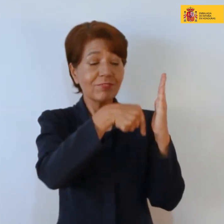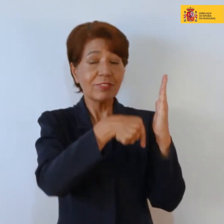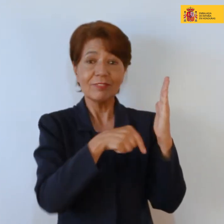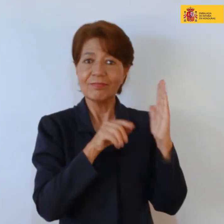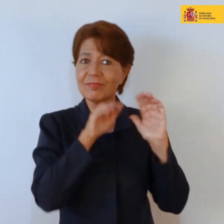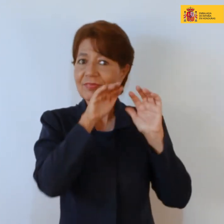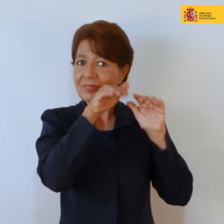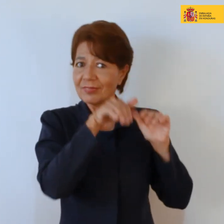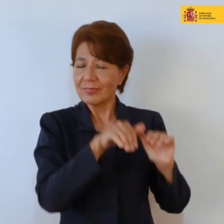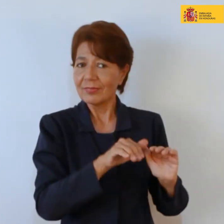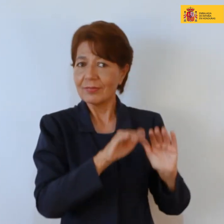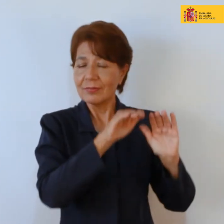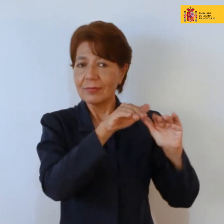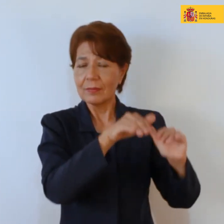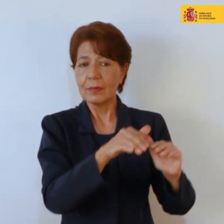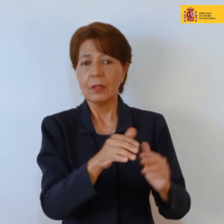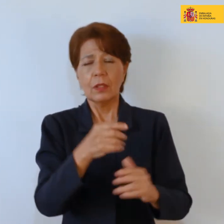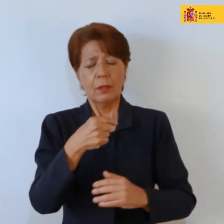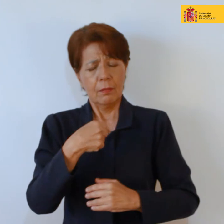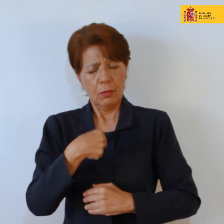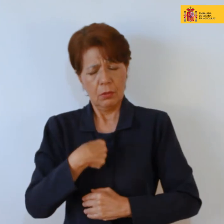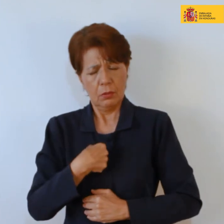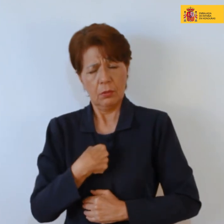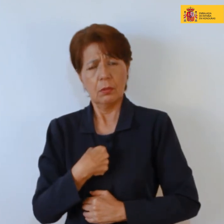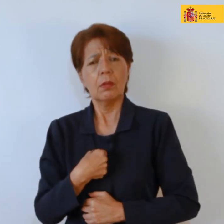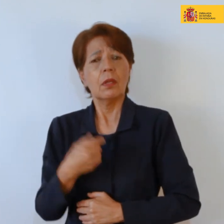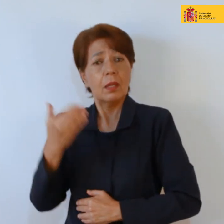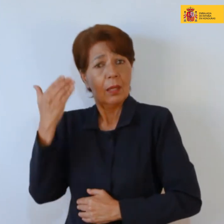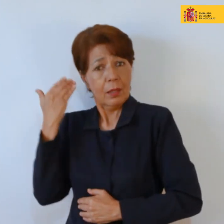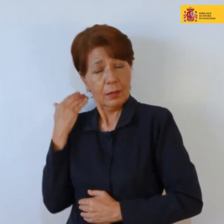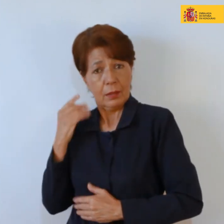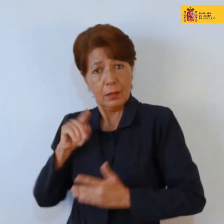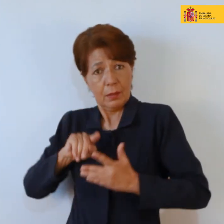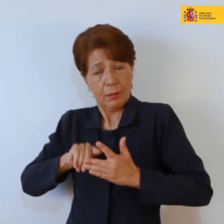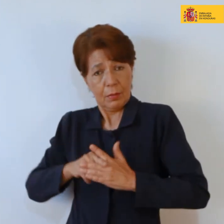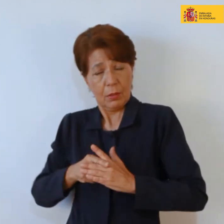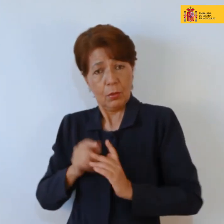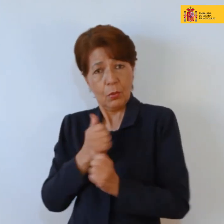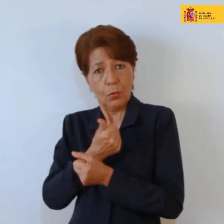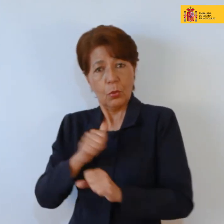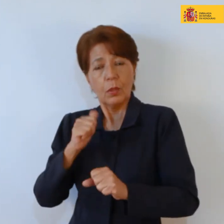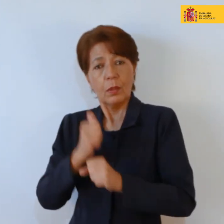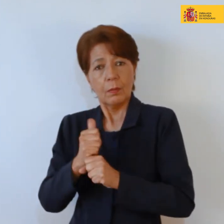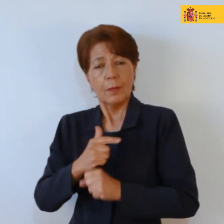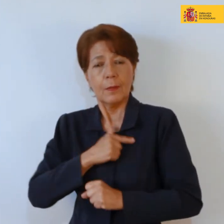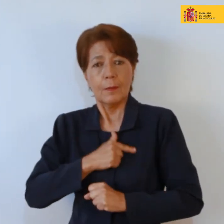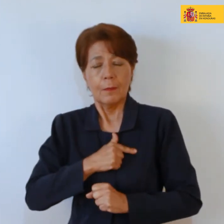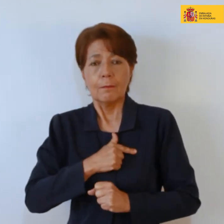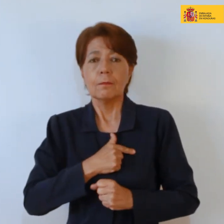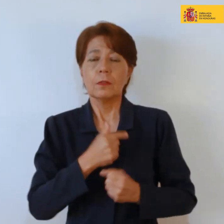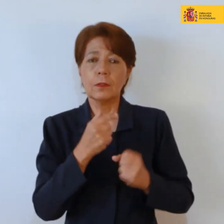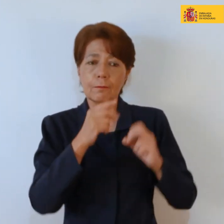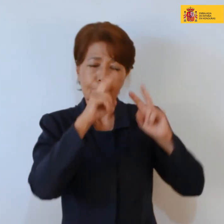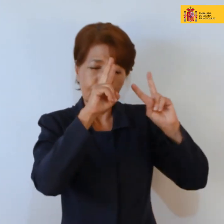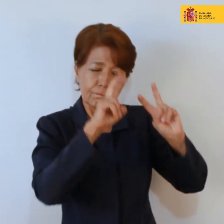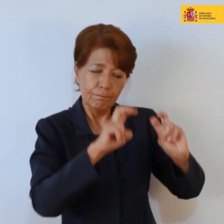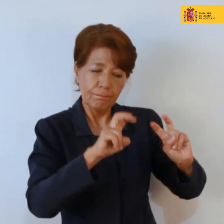mi caso, antes de comenzar cualquier trabajo, siempre me gusta documentarme acerca de la